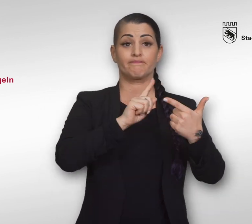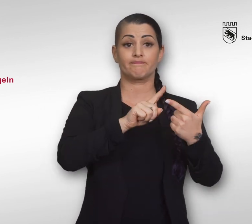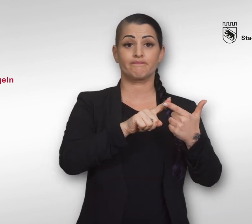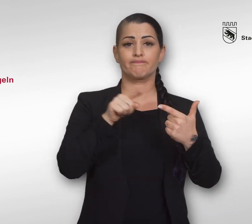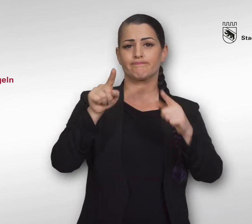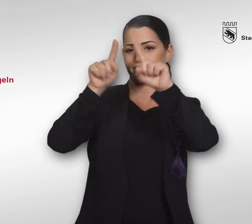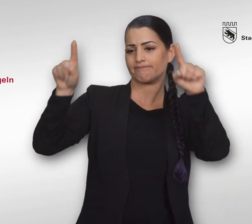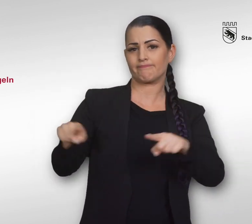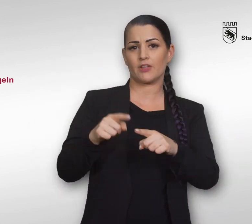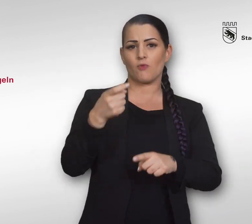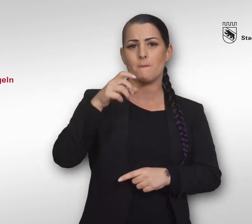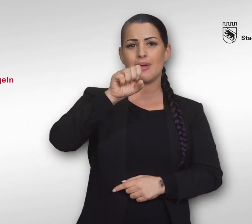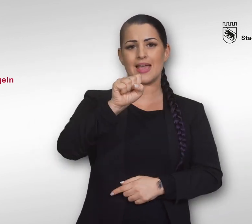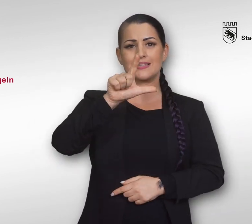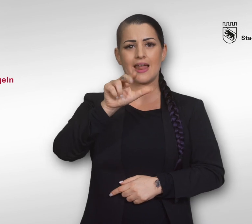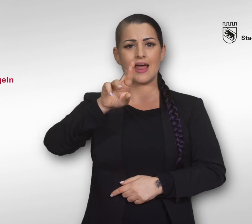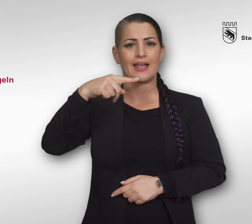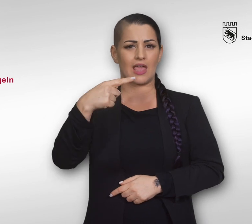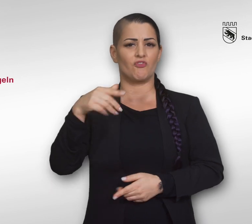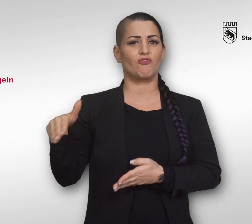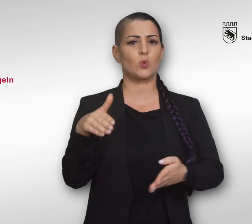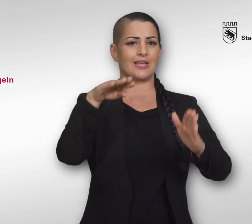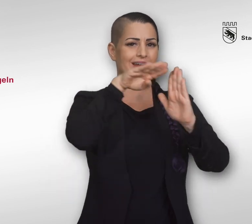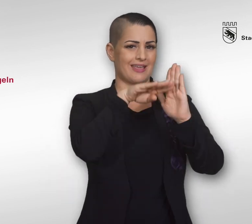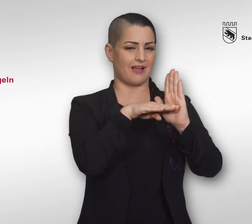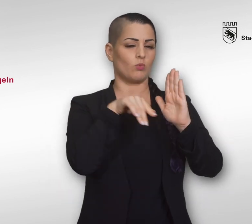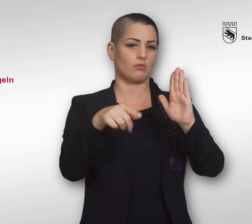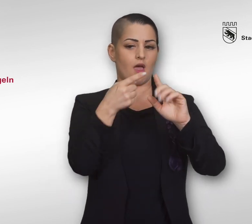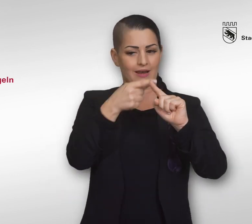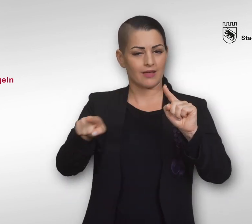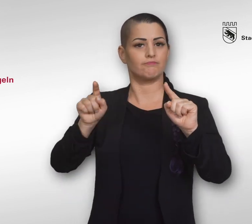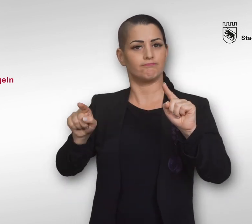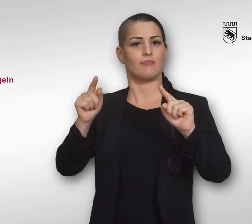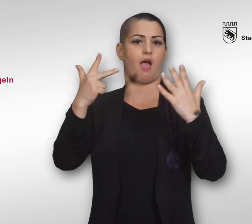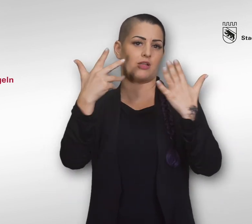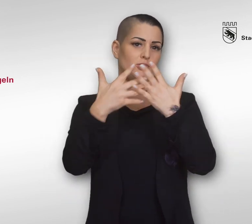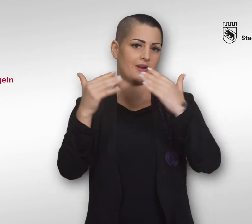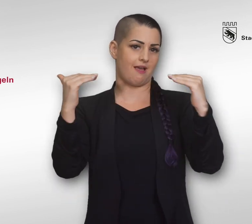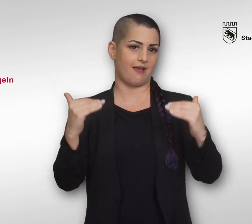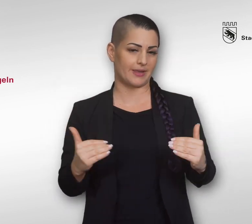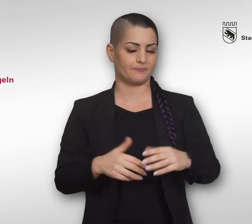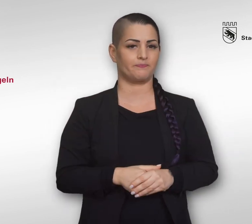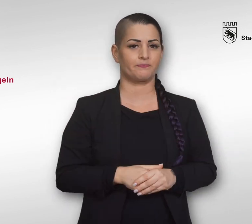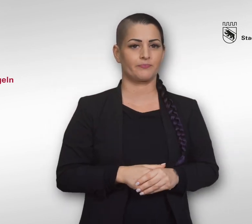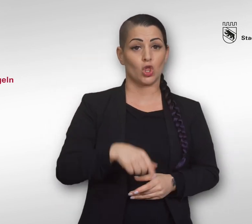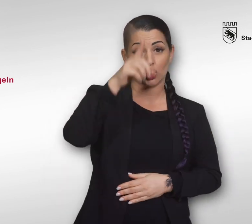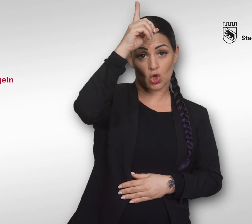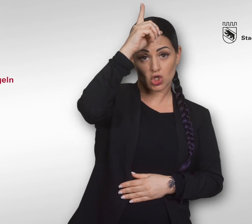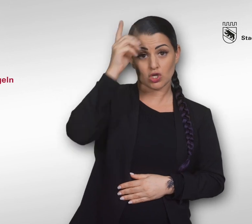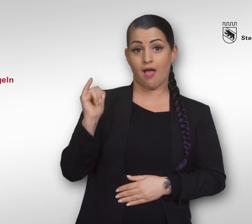Die SLRG Flussregeln, siehe Link. Deutsch, Arabisch, Englisch, Portugiesisch, Serbo-Kroatisch,